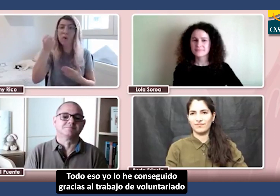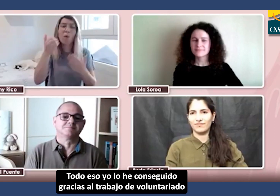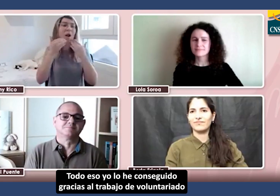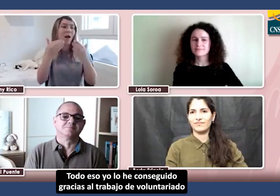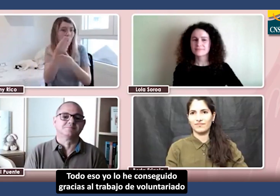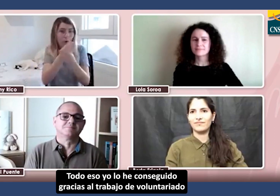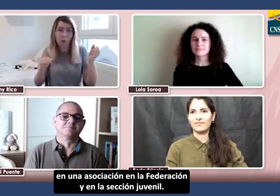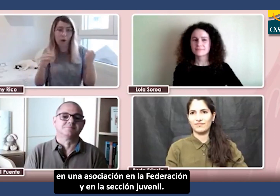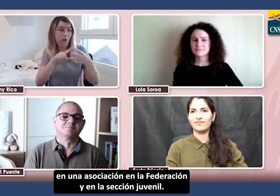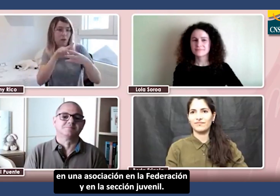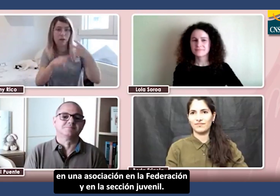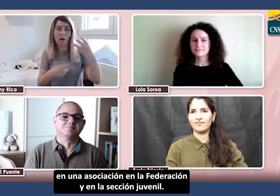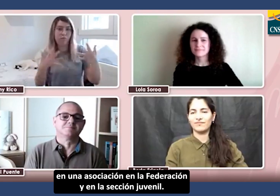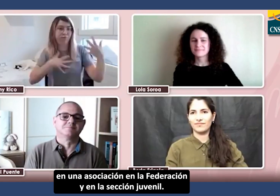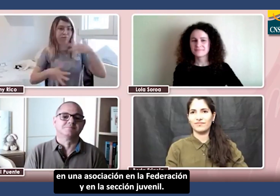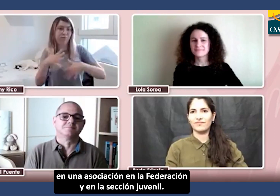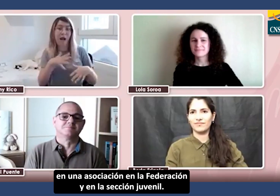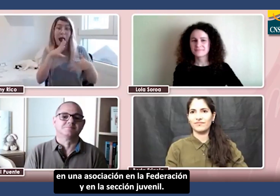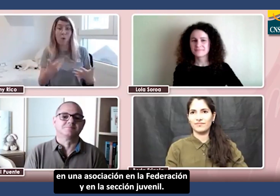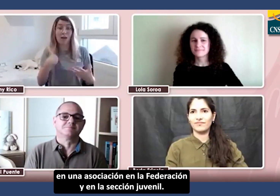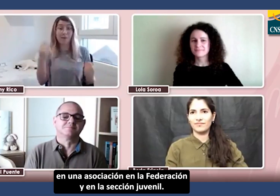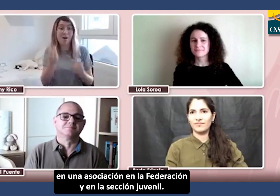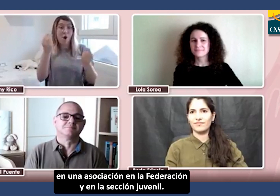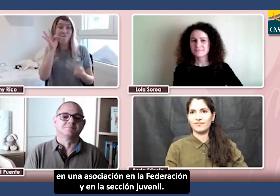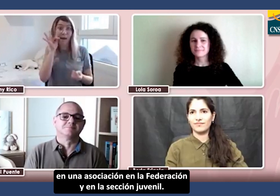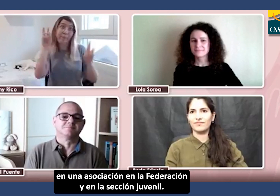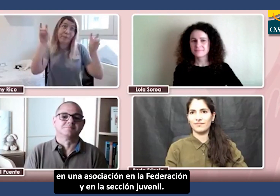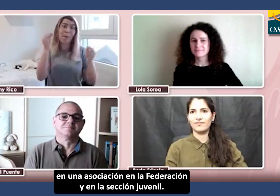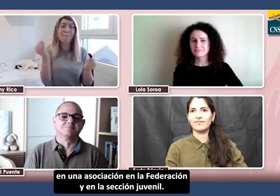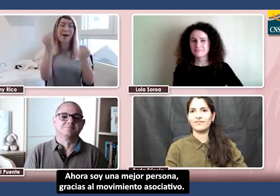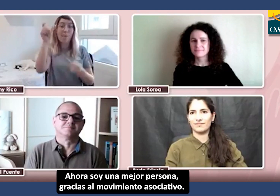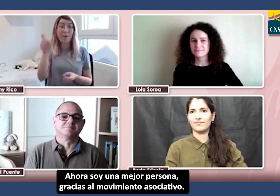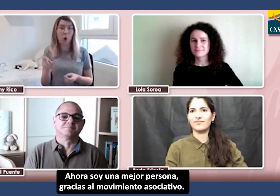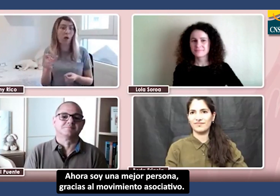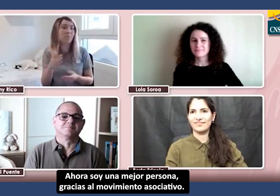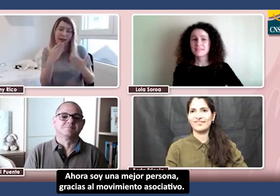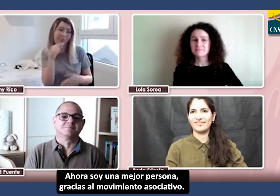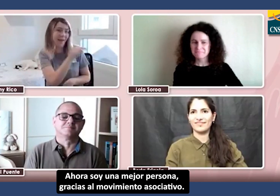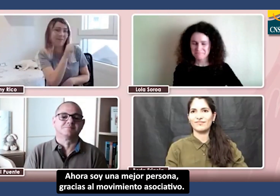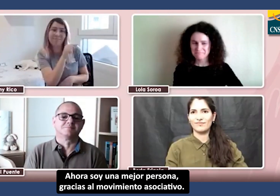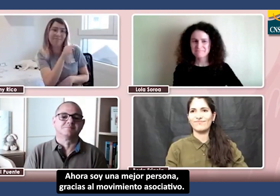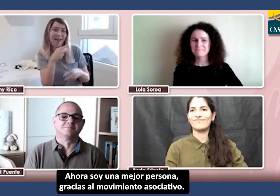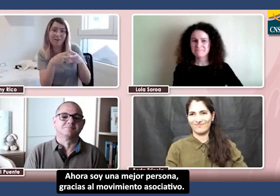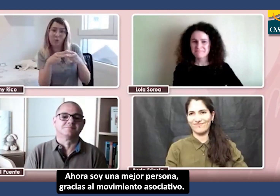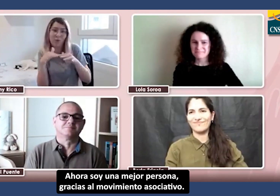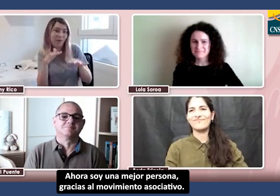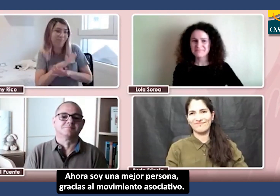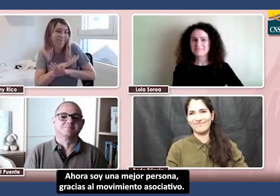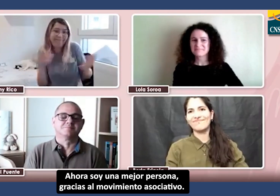gracias al trabajo de voluntariado en la asociación, en la federación y en la sección juvenil. Ahora soy una mejor persona o